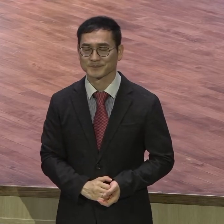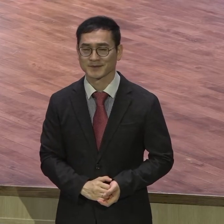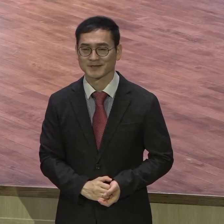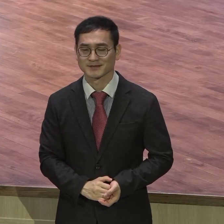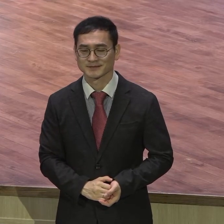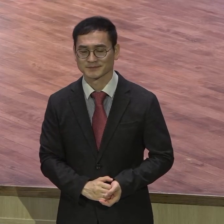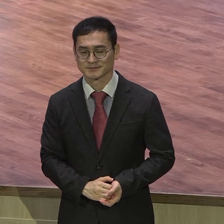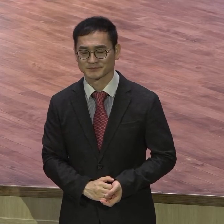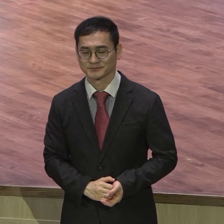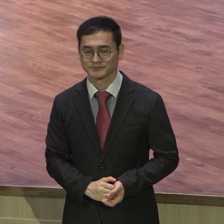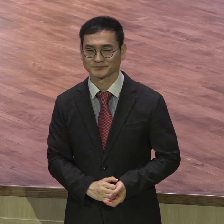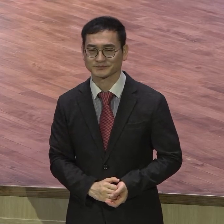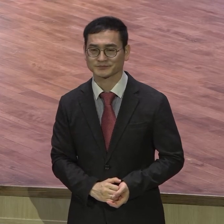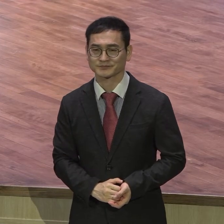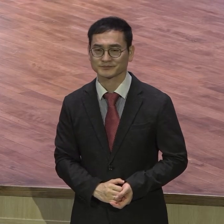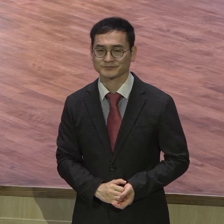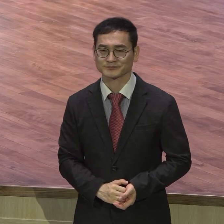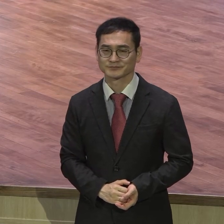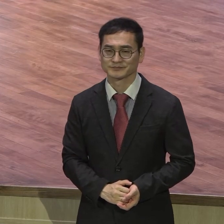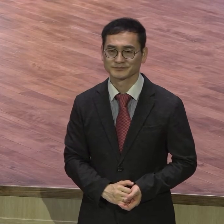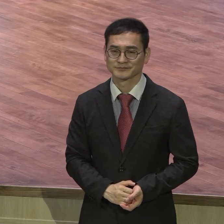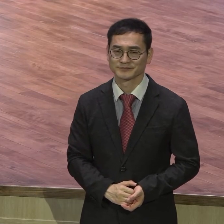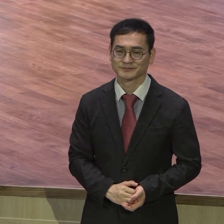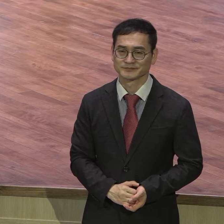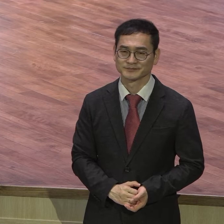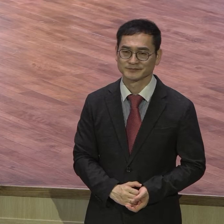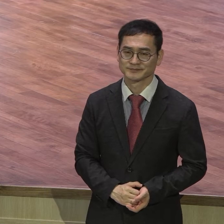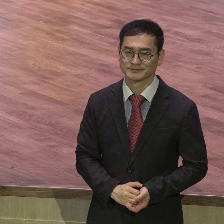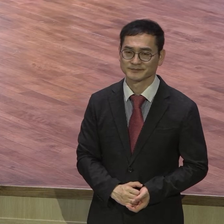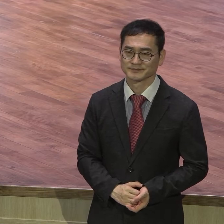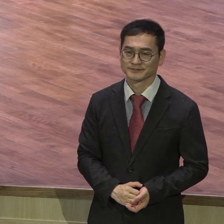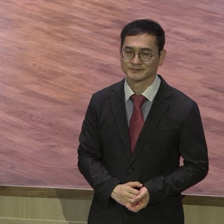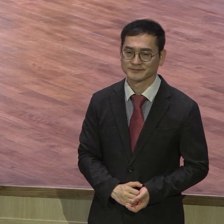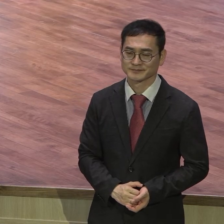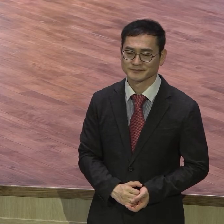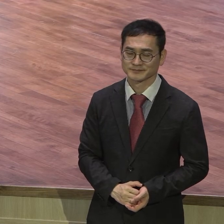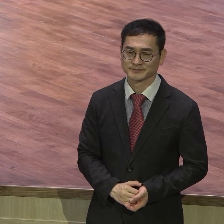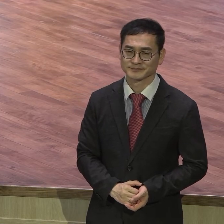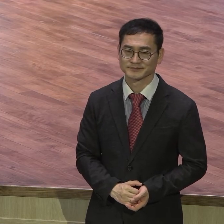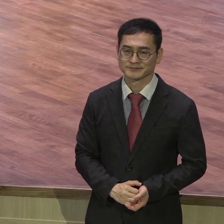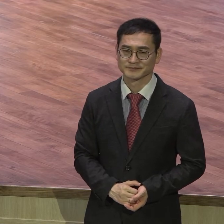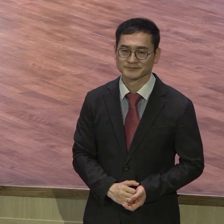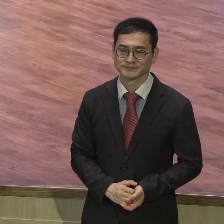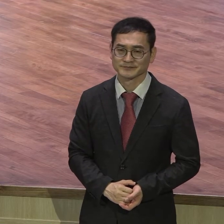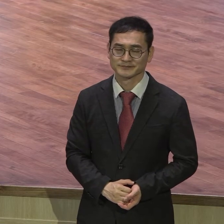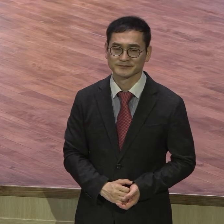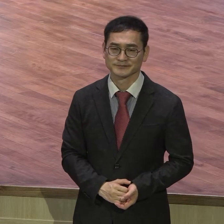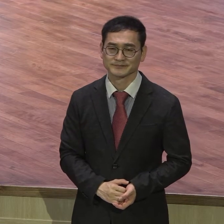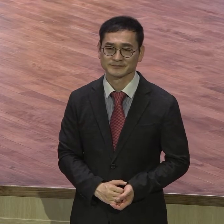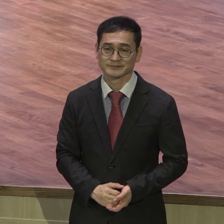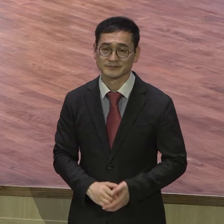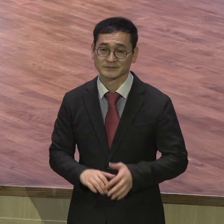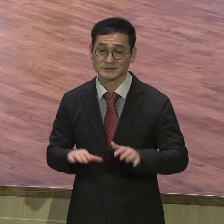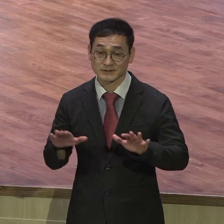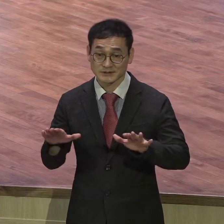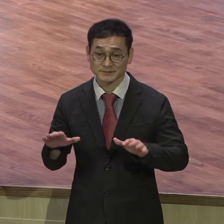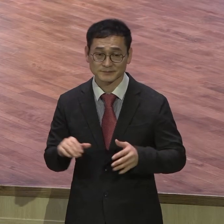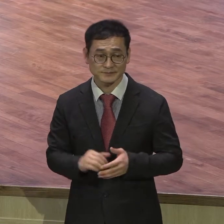지금 이 사람 이 1세대나 2세대나 하나님의 말씀을 증거하는 모세의 말을 믿질 않아요